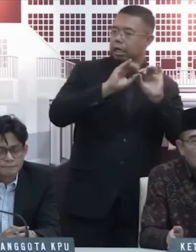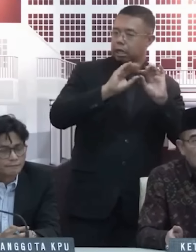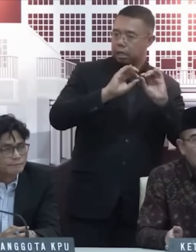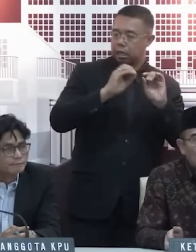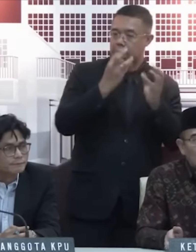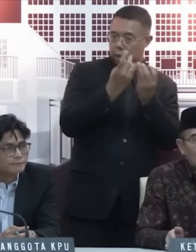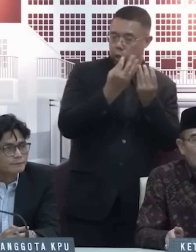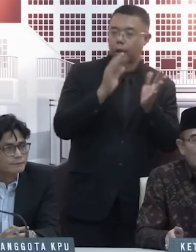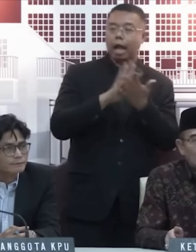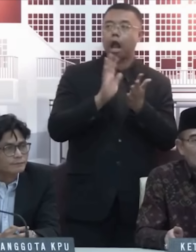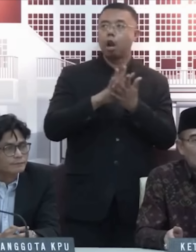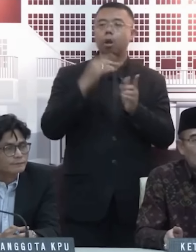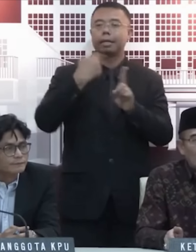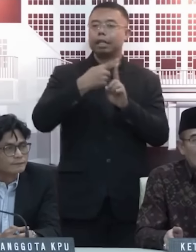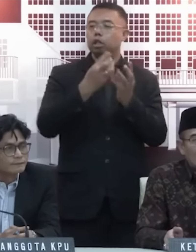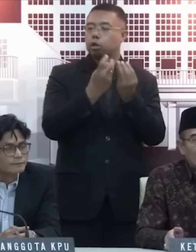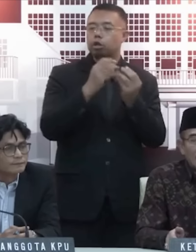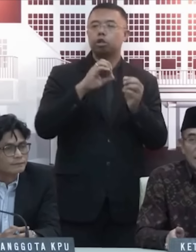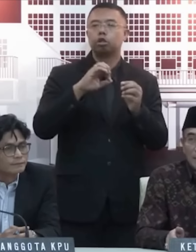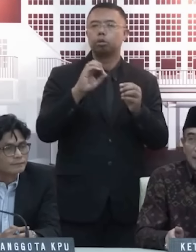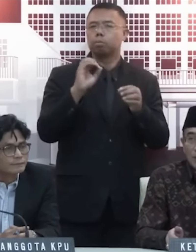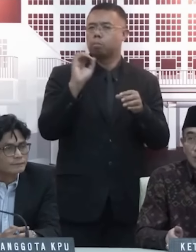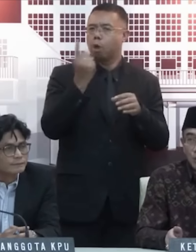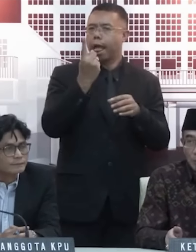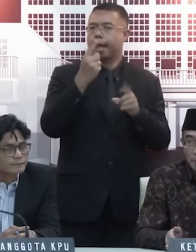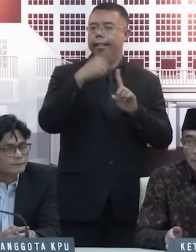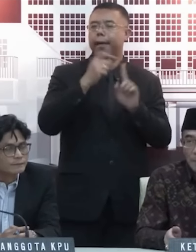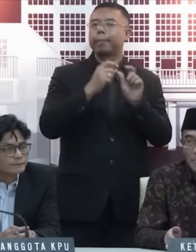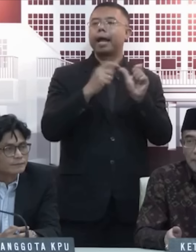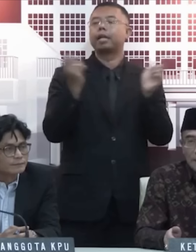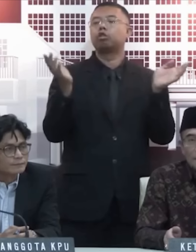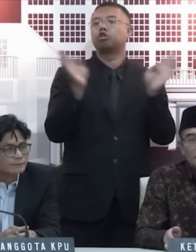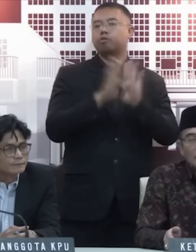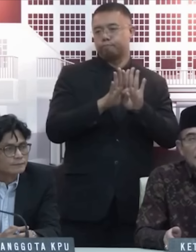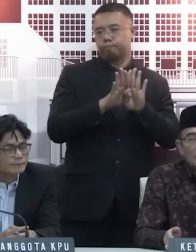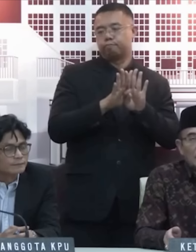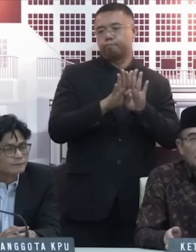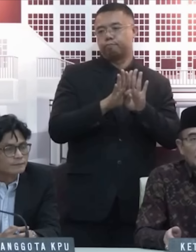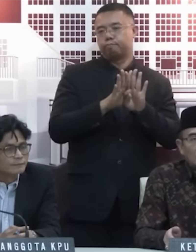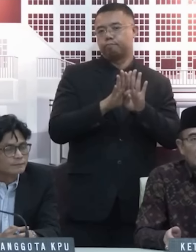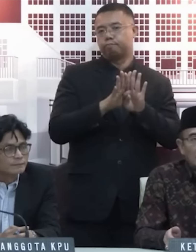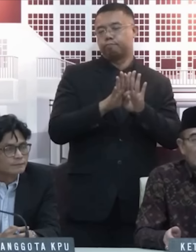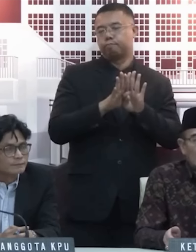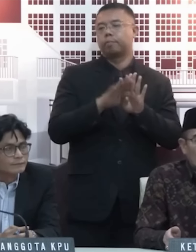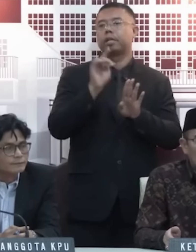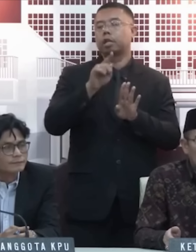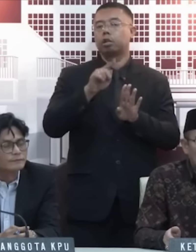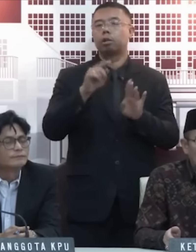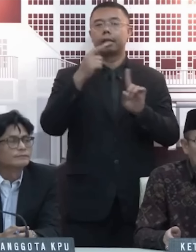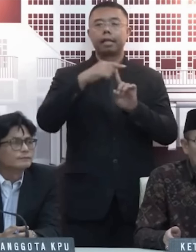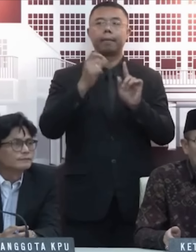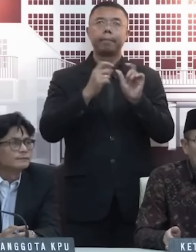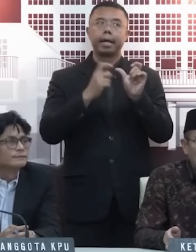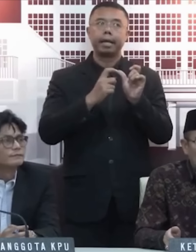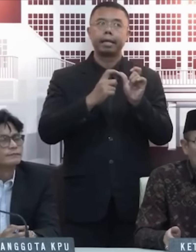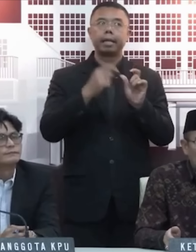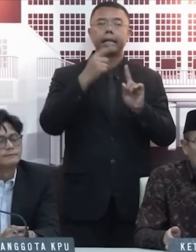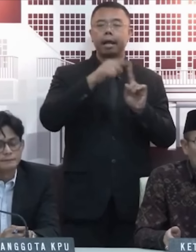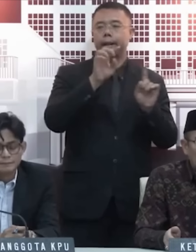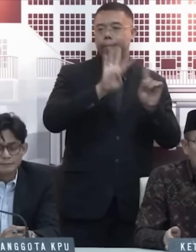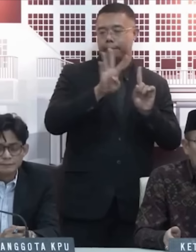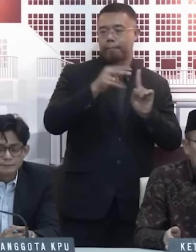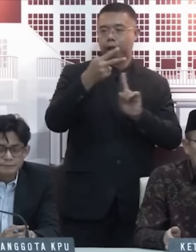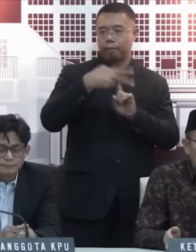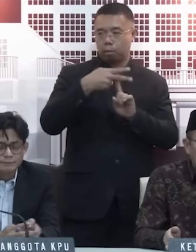Kalau penghitungan suara itu dimulai setelah TPS tutup, ya, TPS itu kan digelar 14 Februari